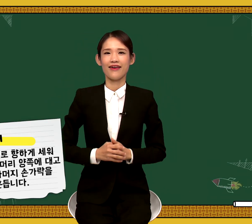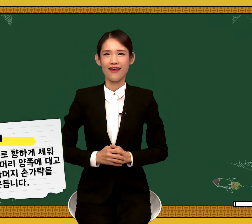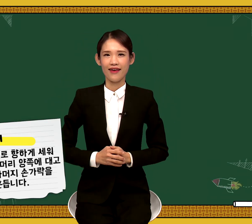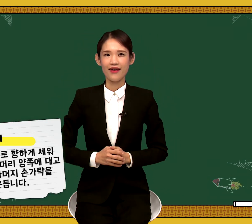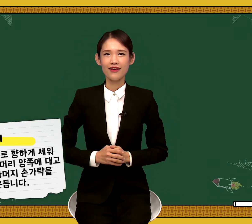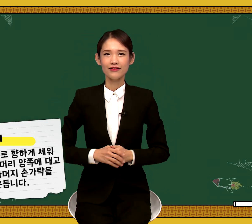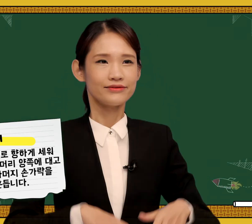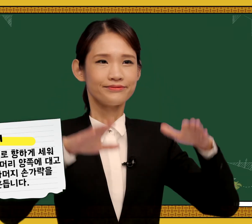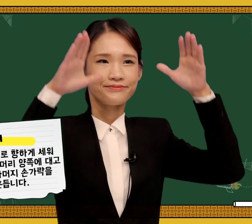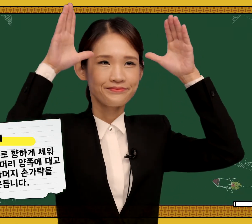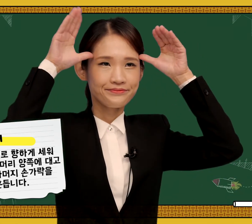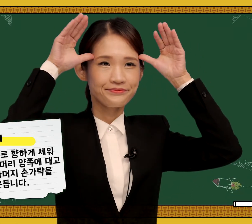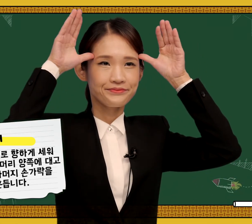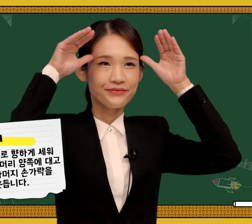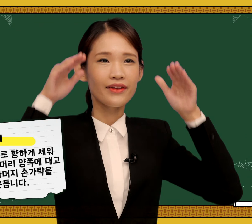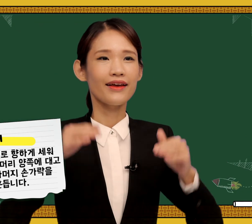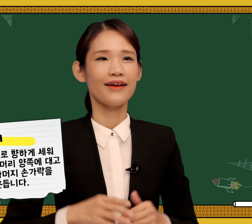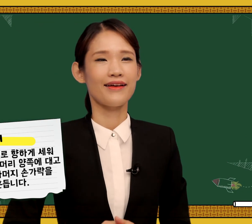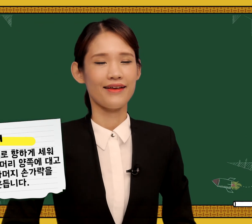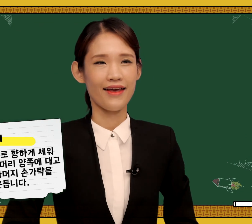개 개